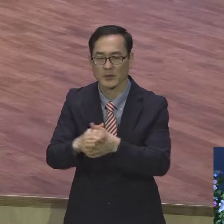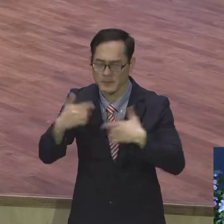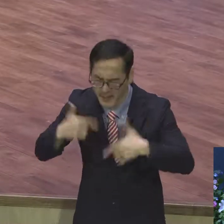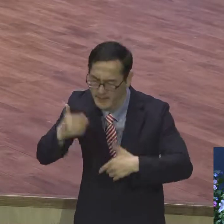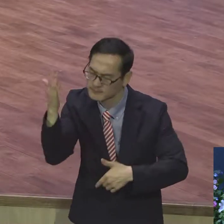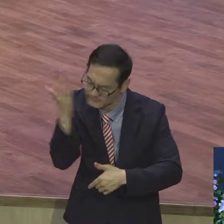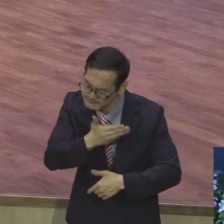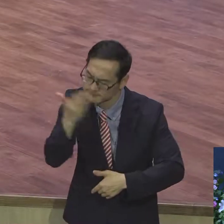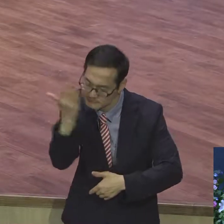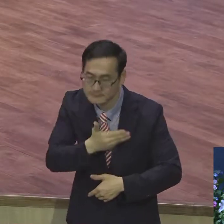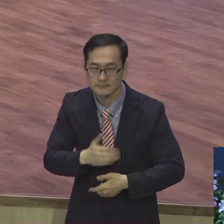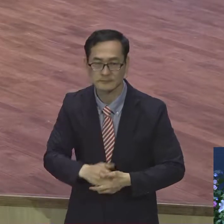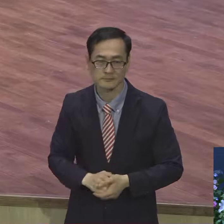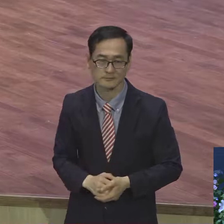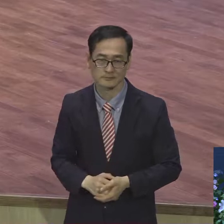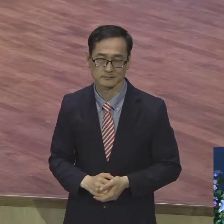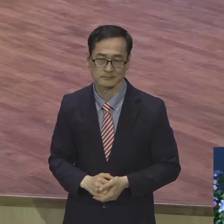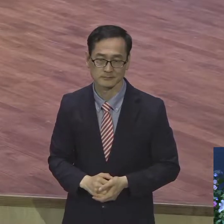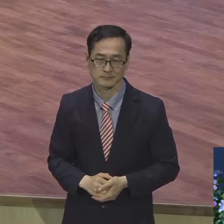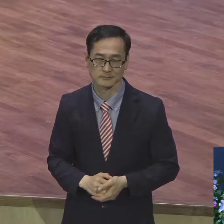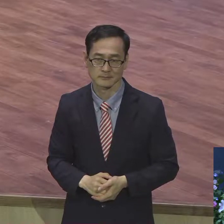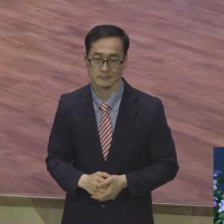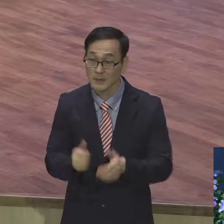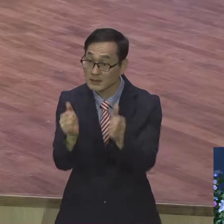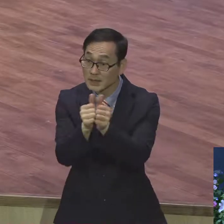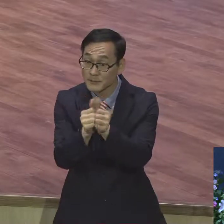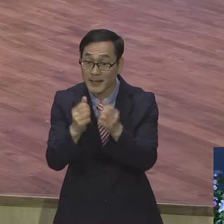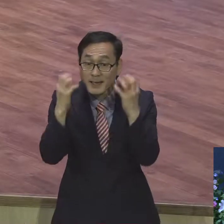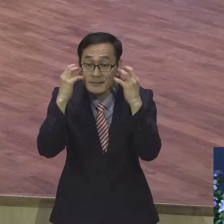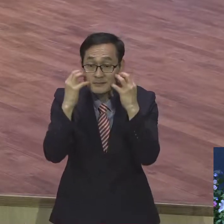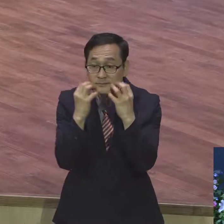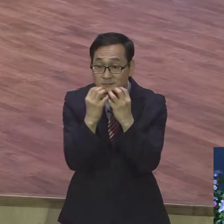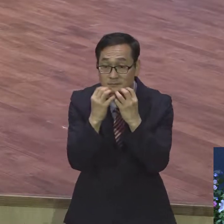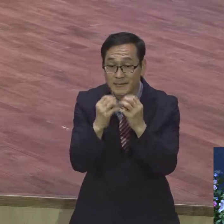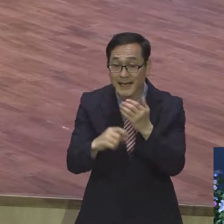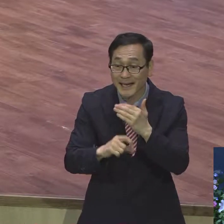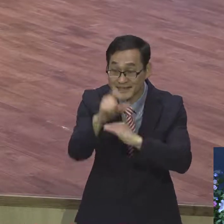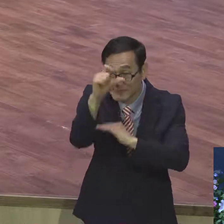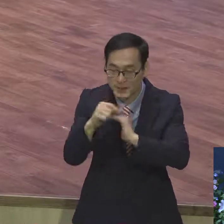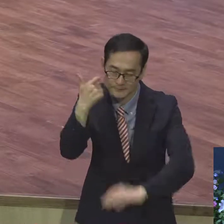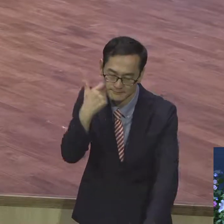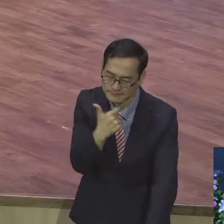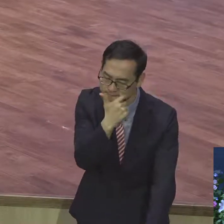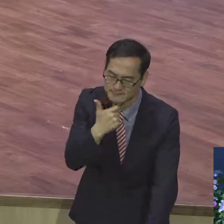남자들은 체험하지요. 아침에 수염 깎고 그 다음날 되면 두두룩 가리죠.